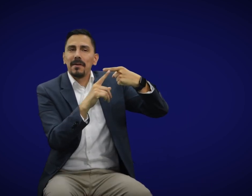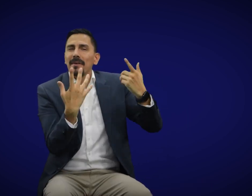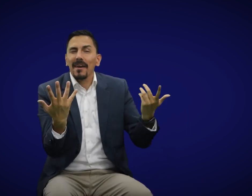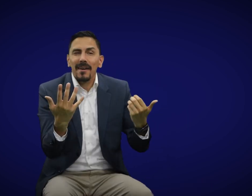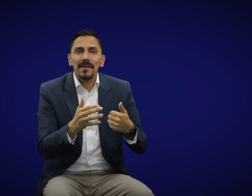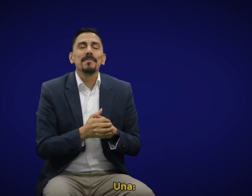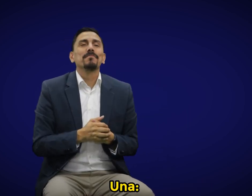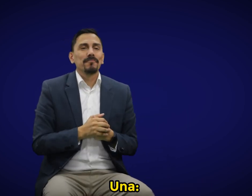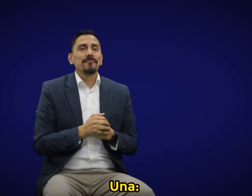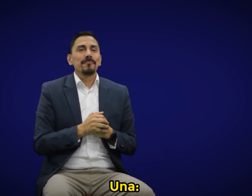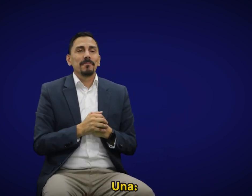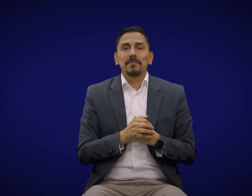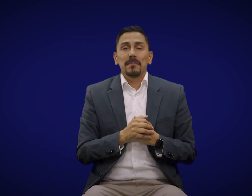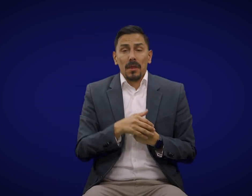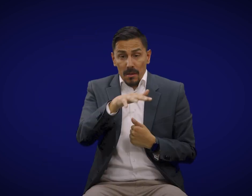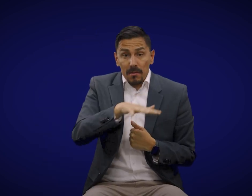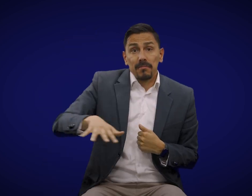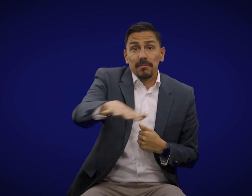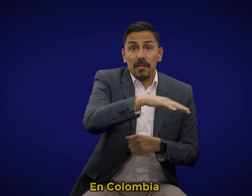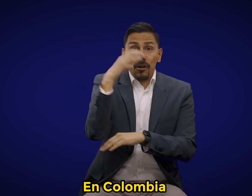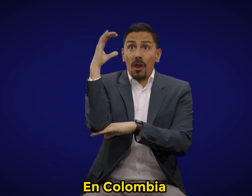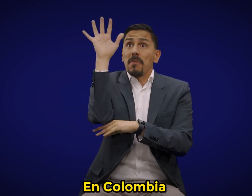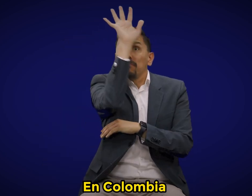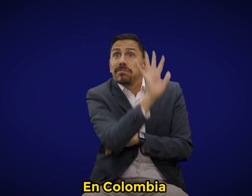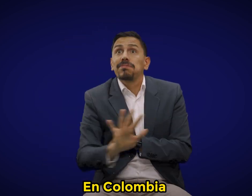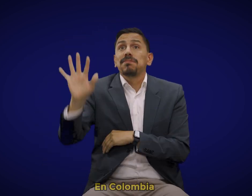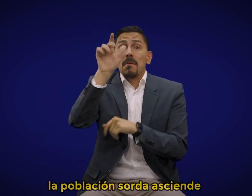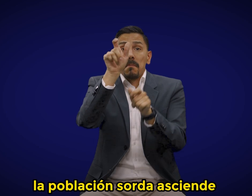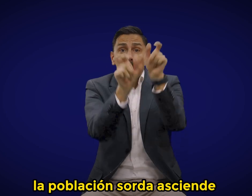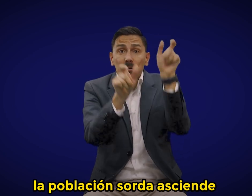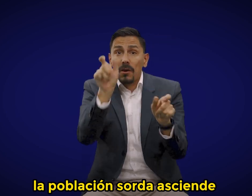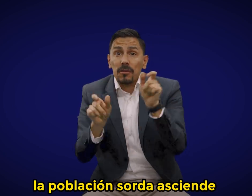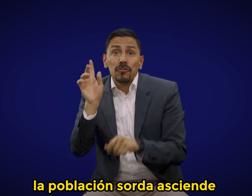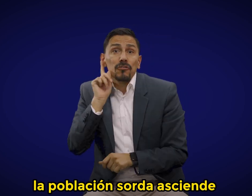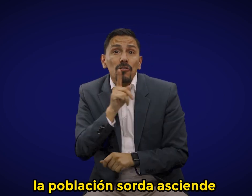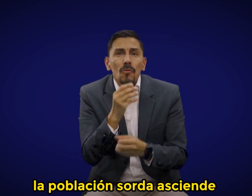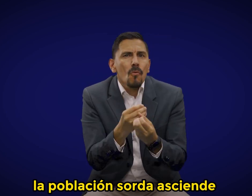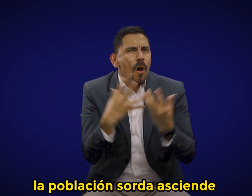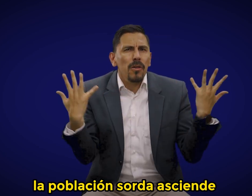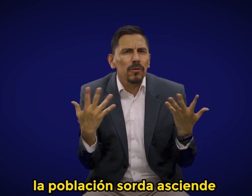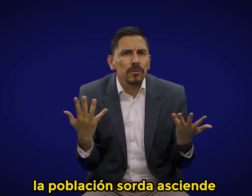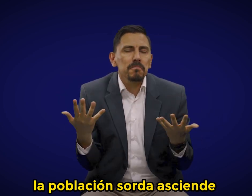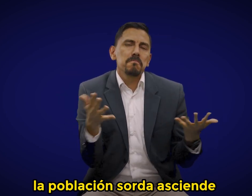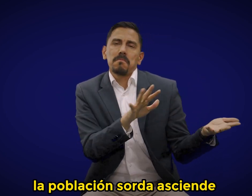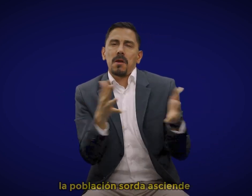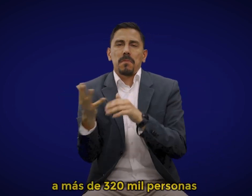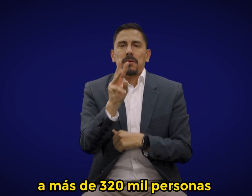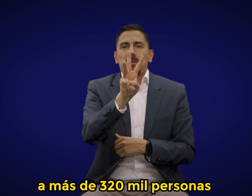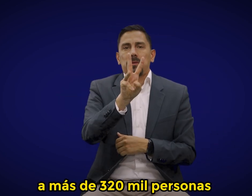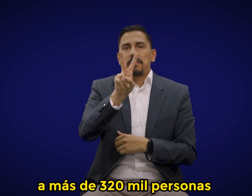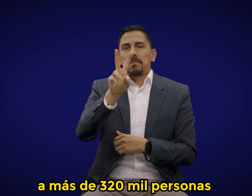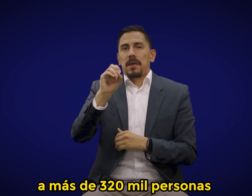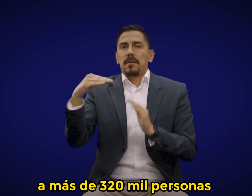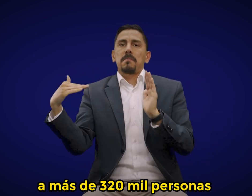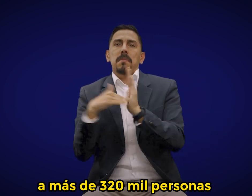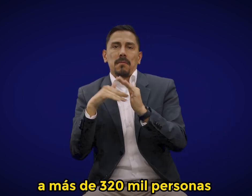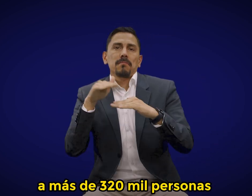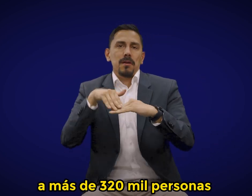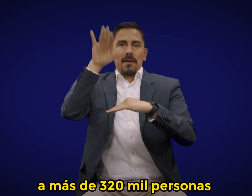1. En Colombia, la población sorda asciende a más de 320.000